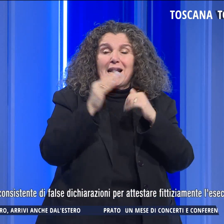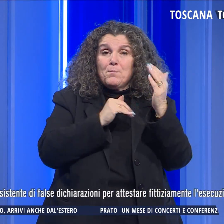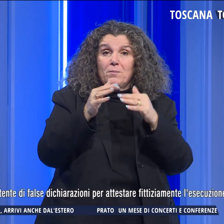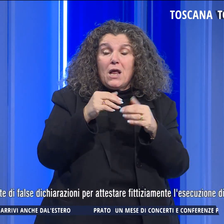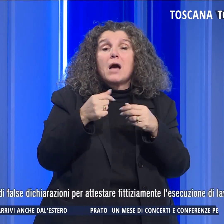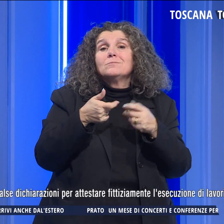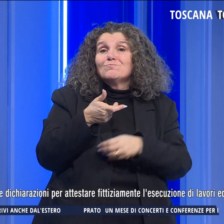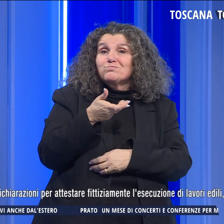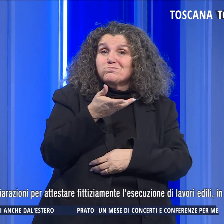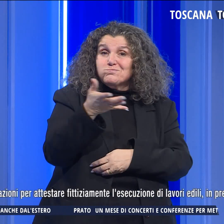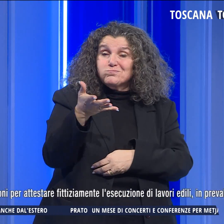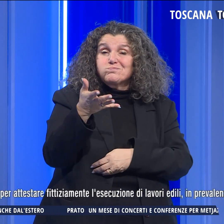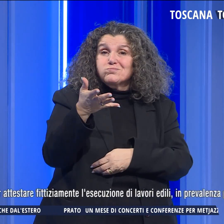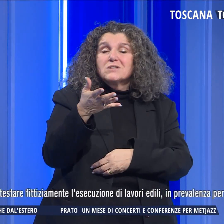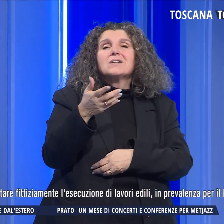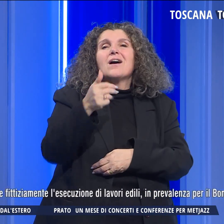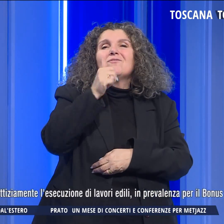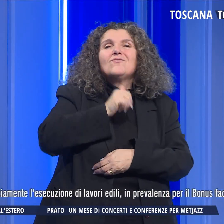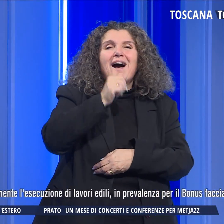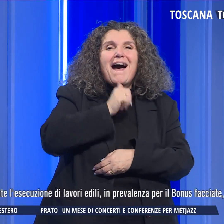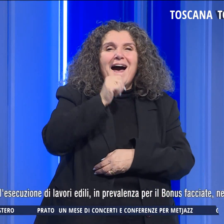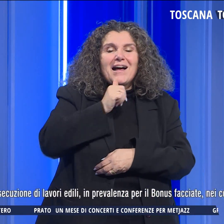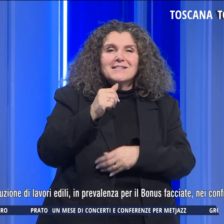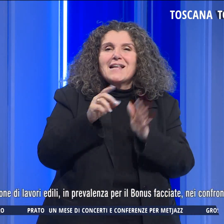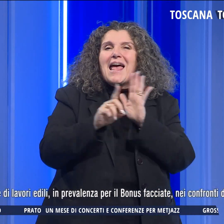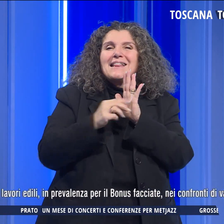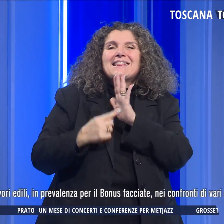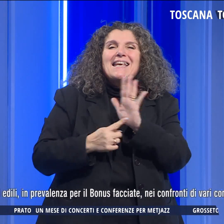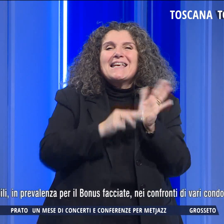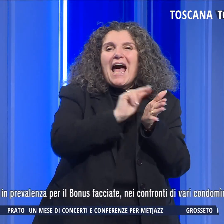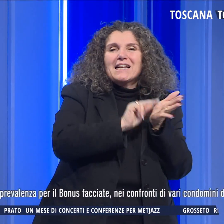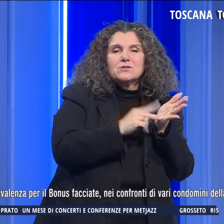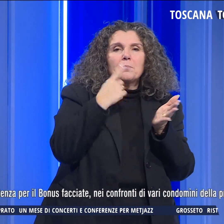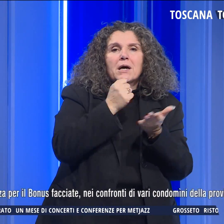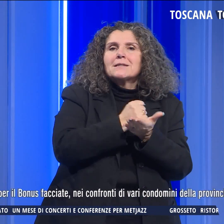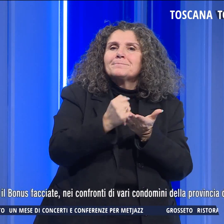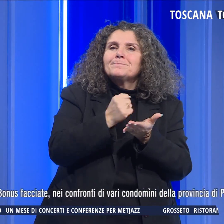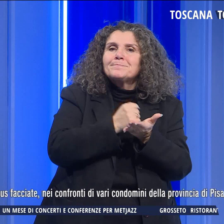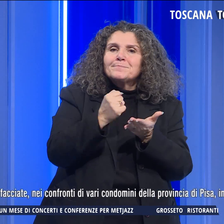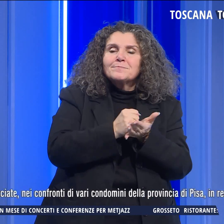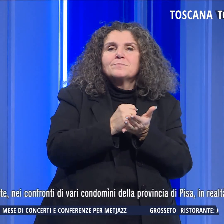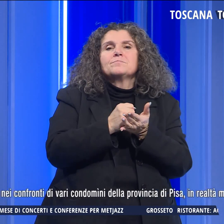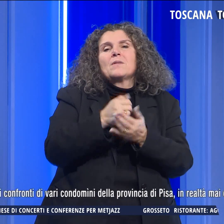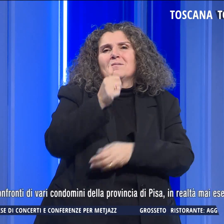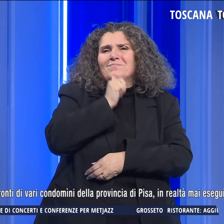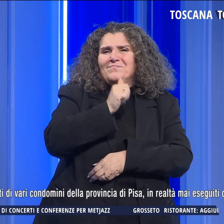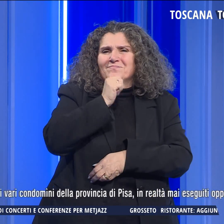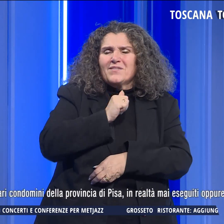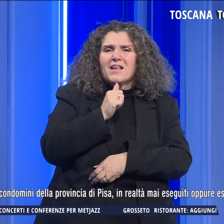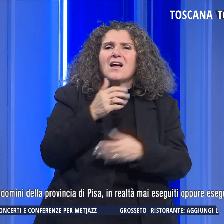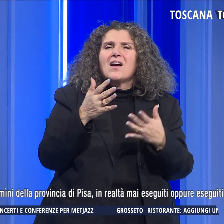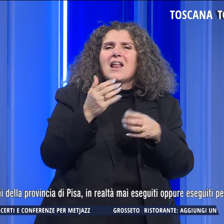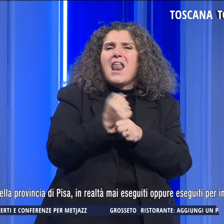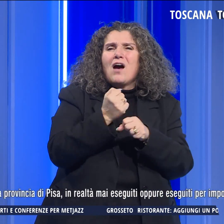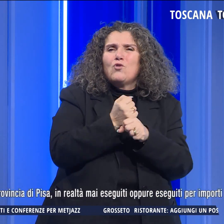consistente di false dichiarazioni per attestare fittiziamente l'esecuzione